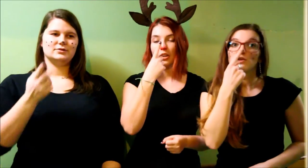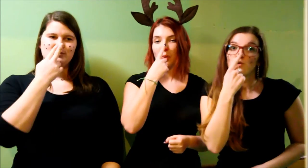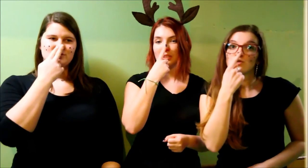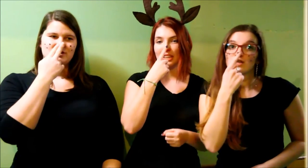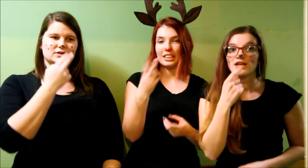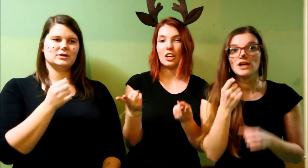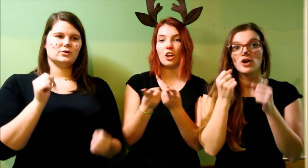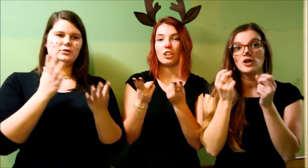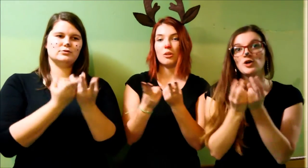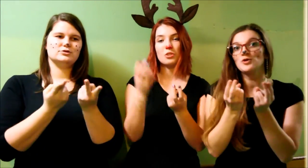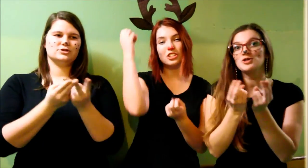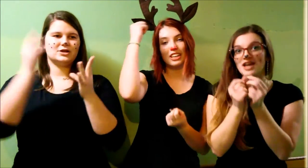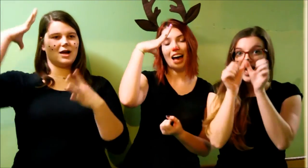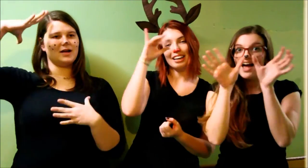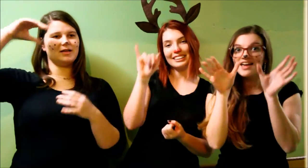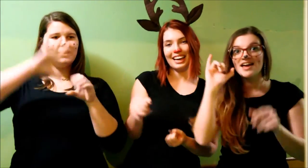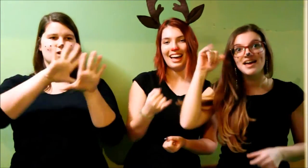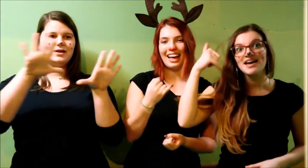ose, ki kot dučka je.